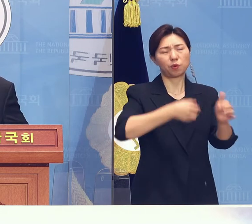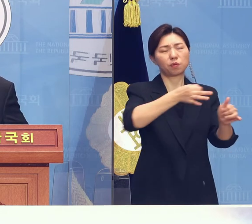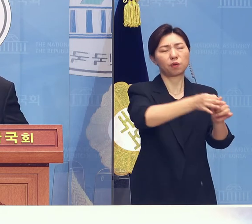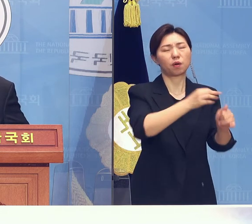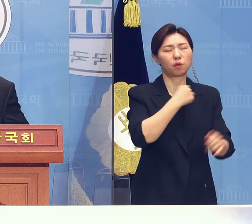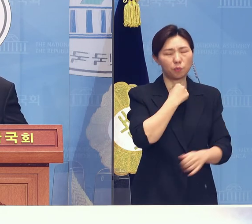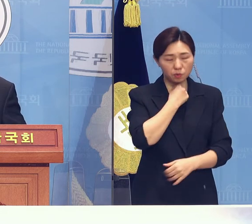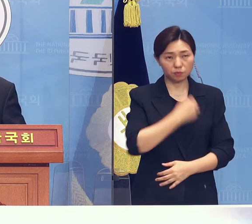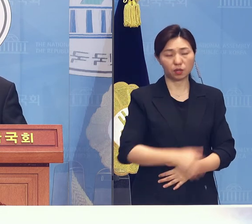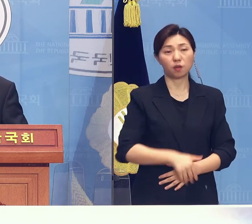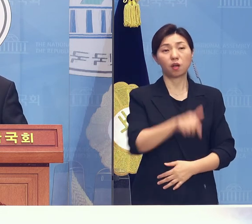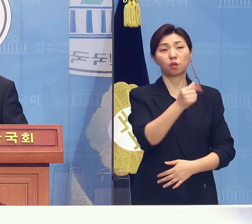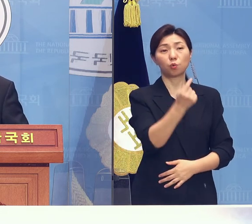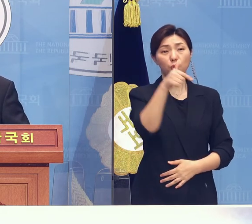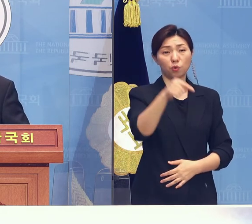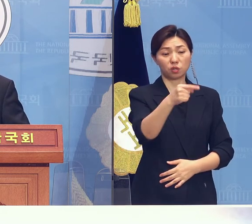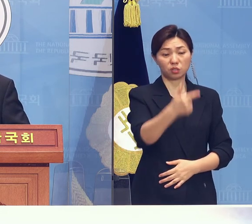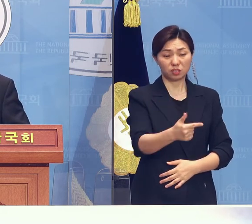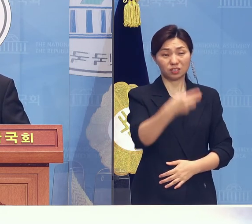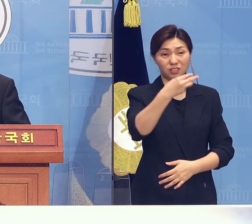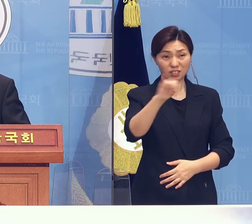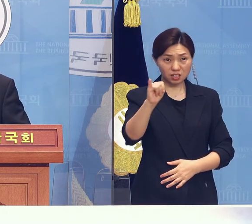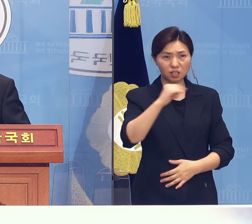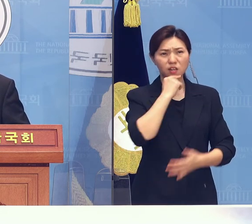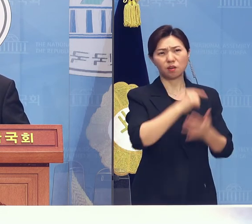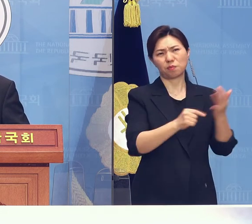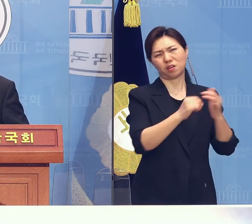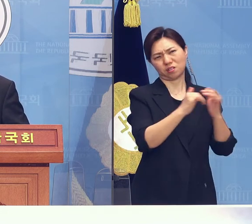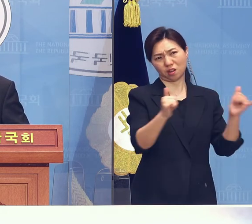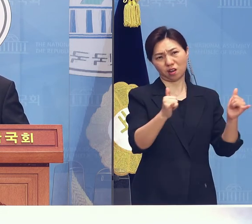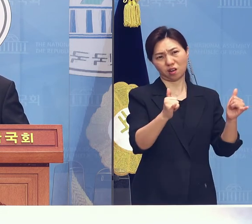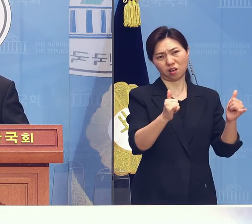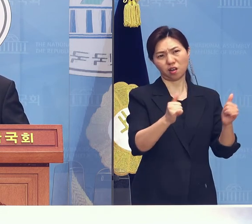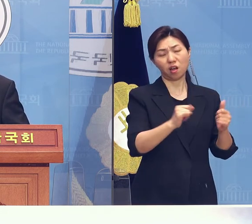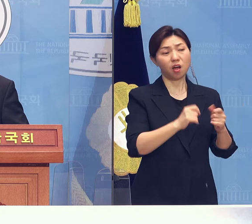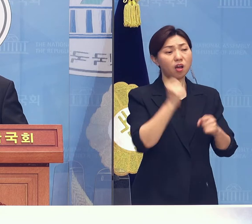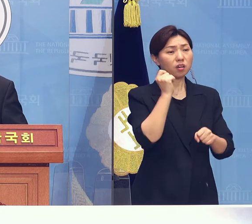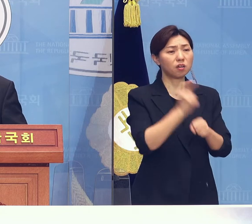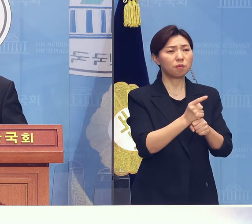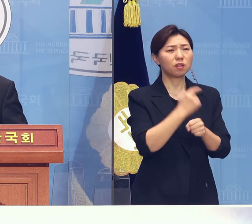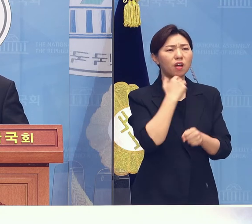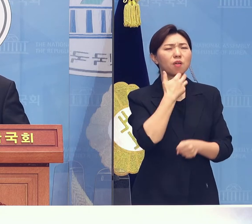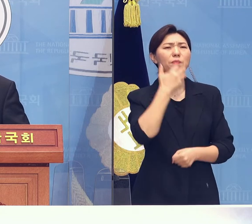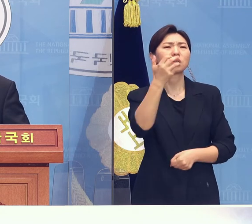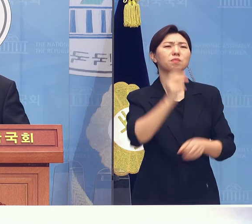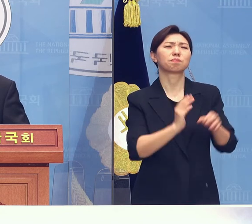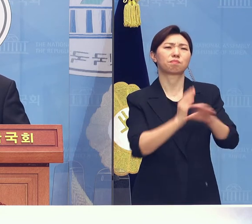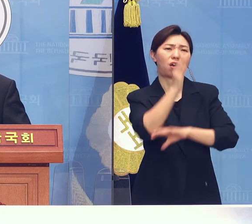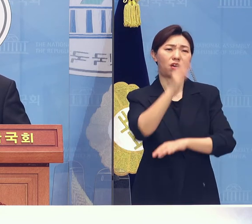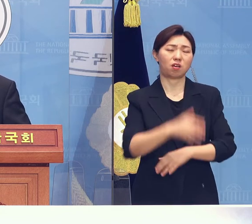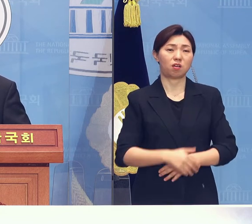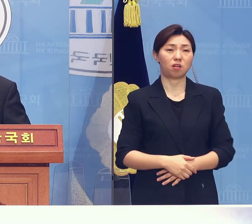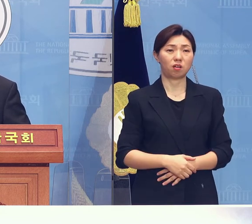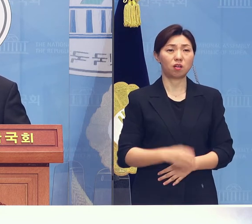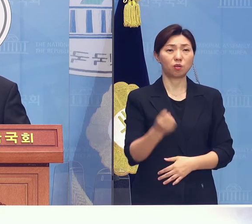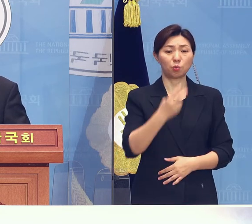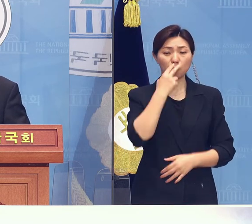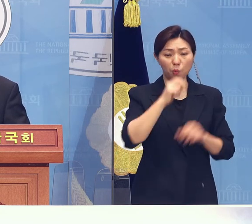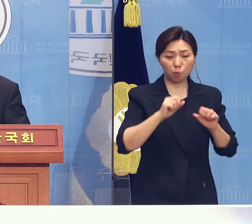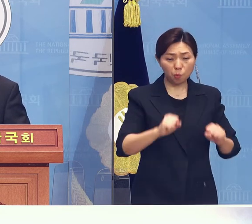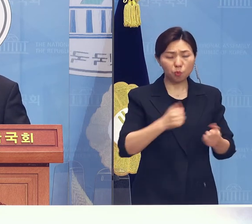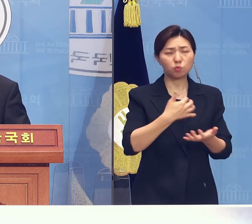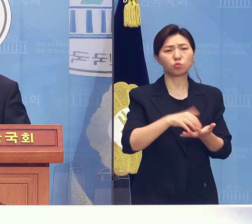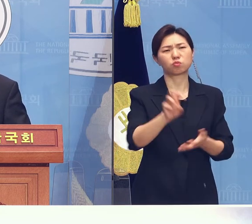농사건 생존 피해자들은 이미 80세를 넘긴 고려용자들이고 이제 30명이 채 남지 않았습니다.